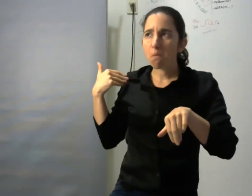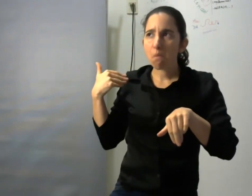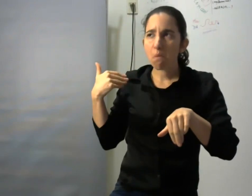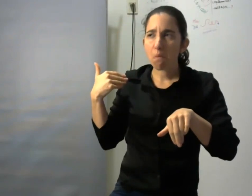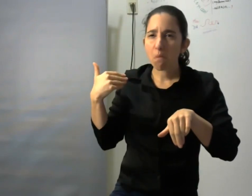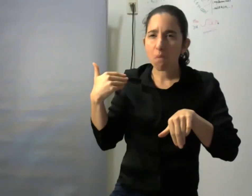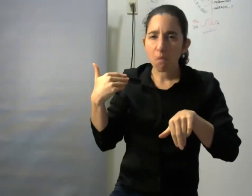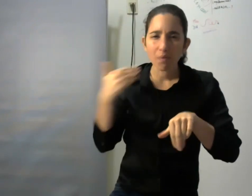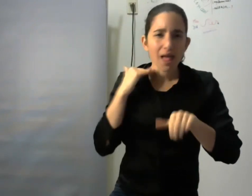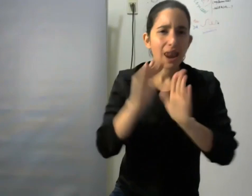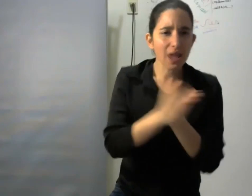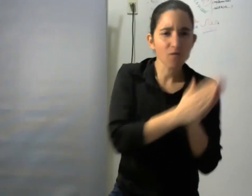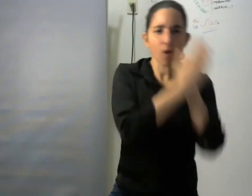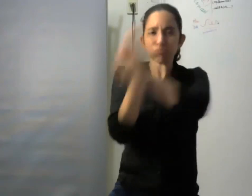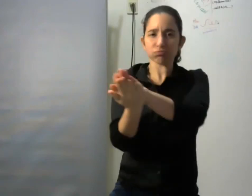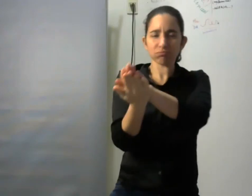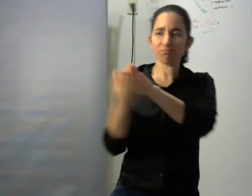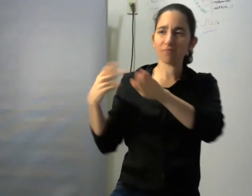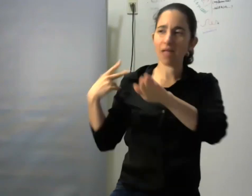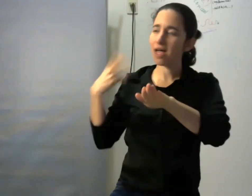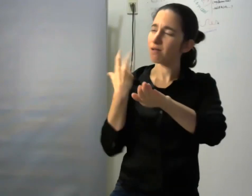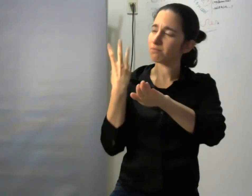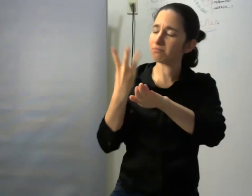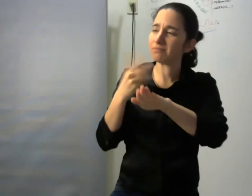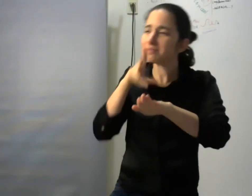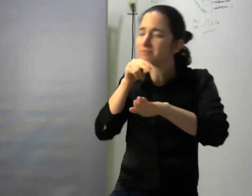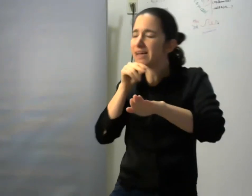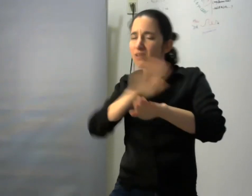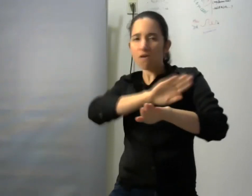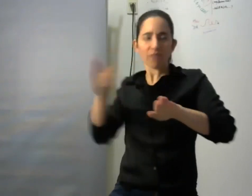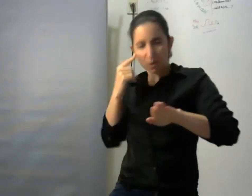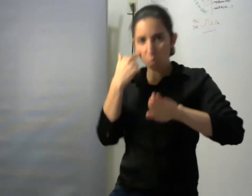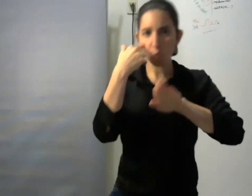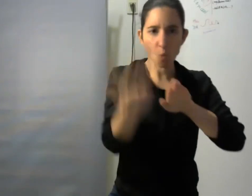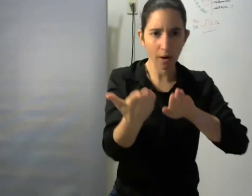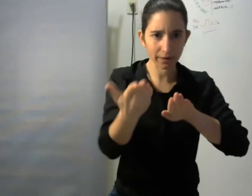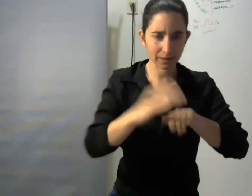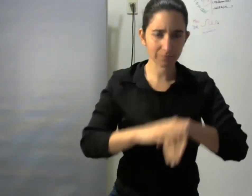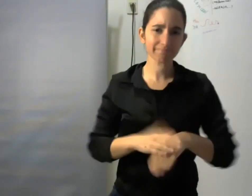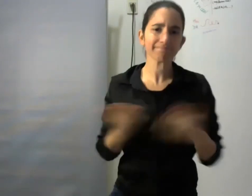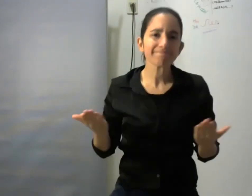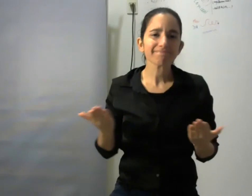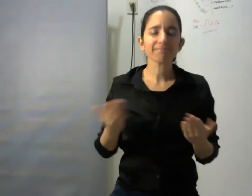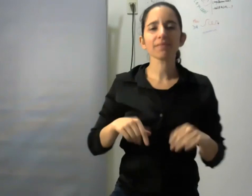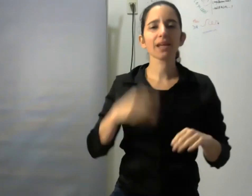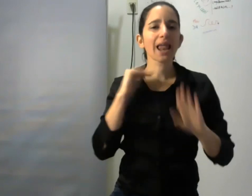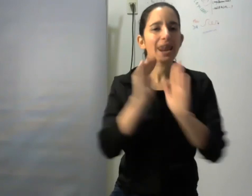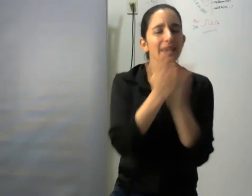un catálogo editorial es la organización del pensamiento en este caso es la organización del pensamiento